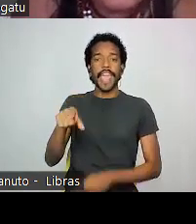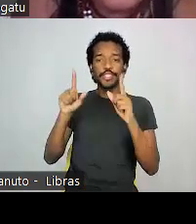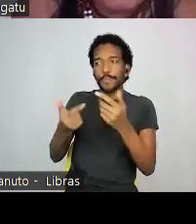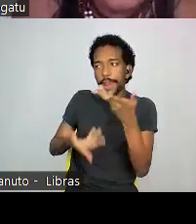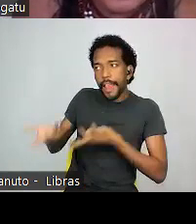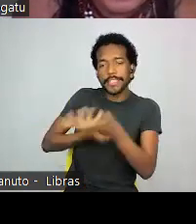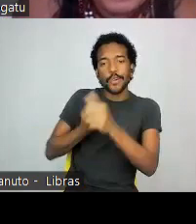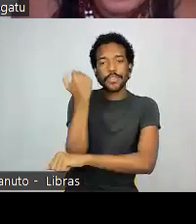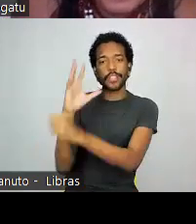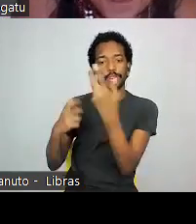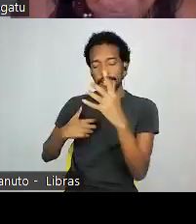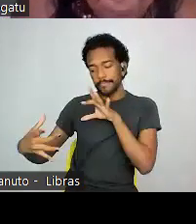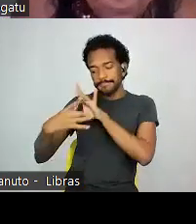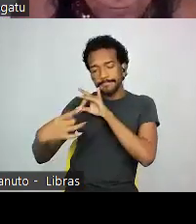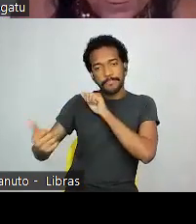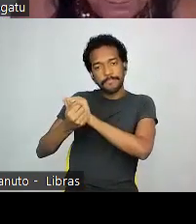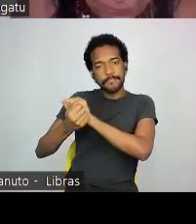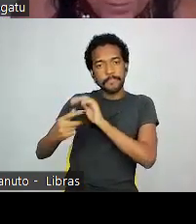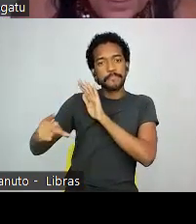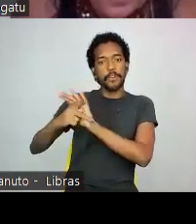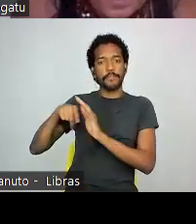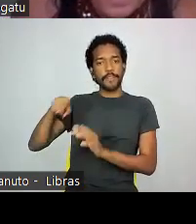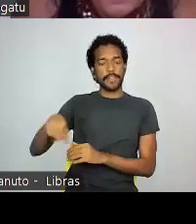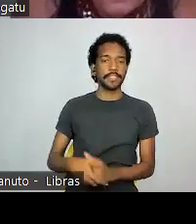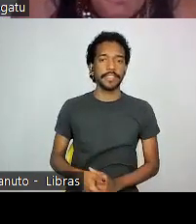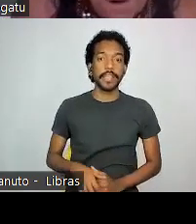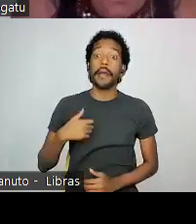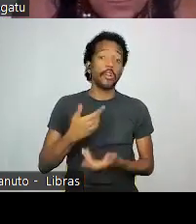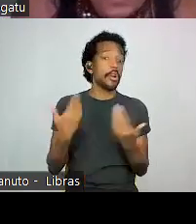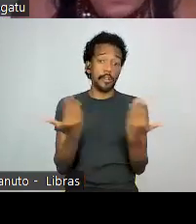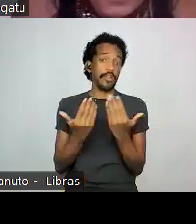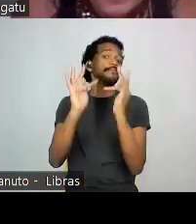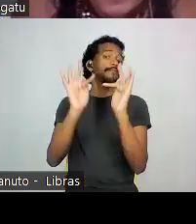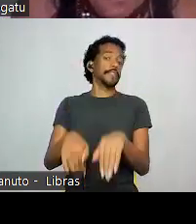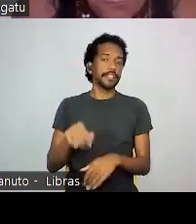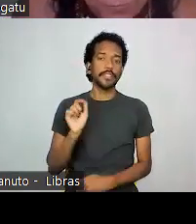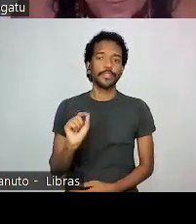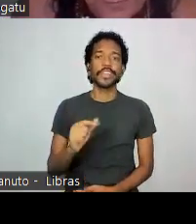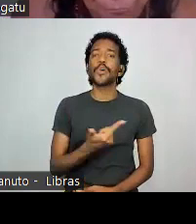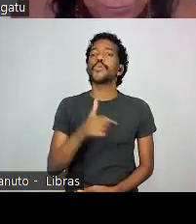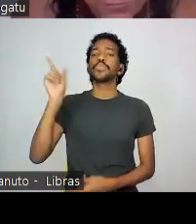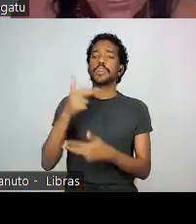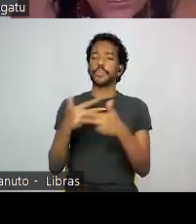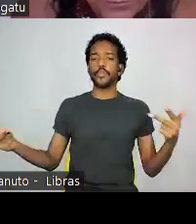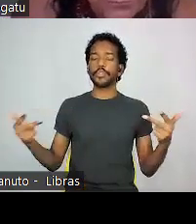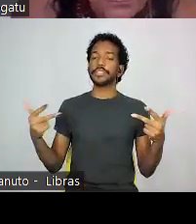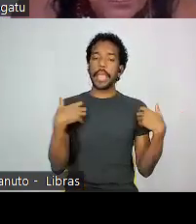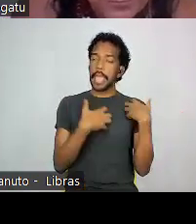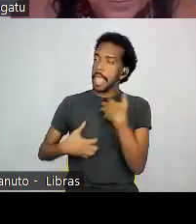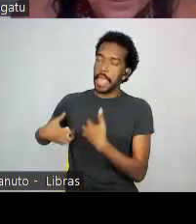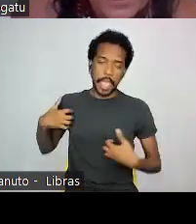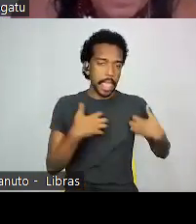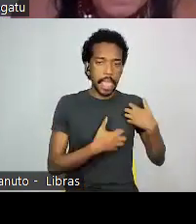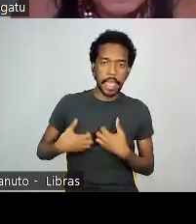você fazer parte dela. E, por fim, e para finalizar, uma outra coisa que incomoda e muito, já vou